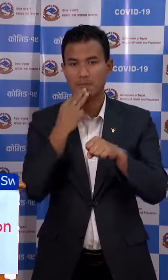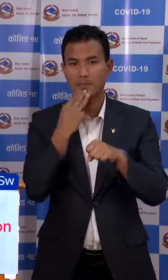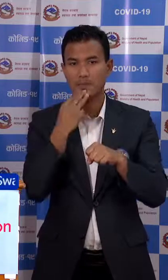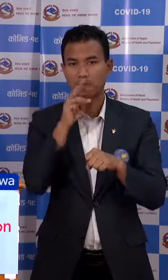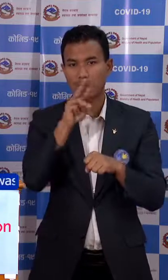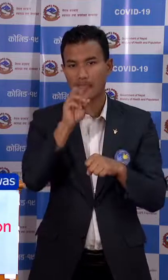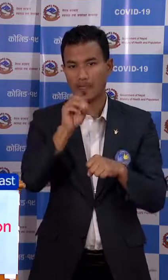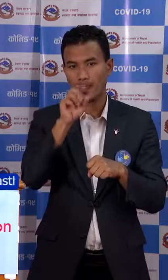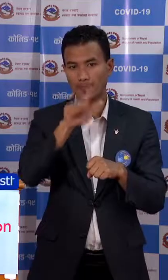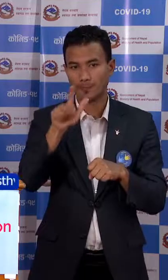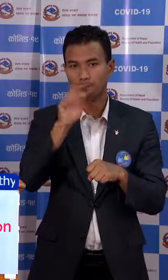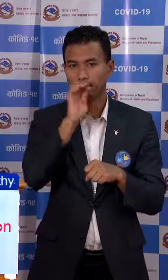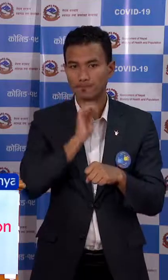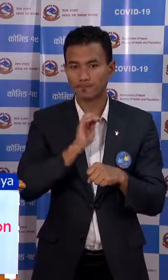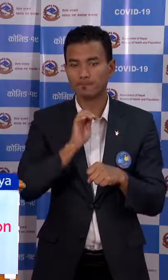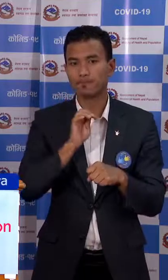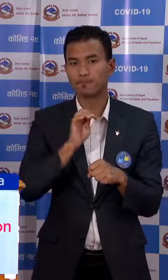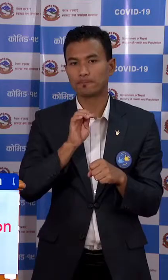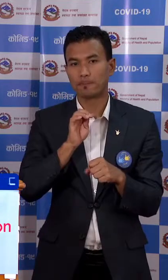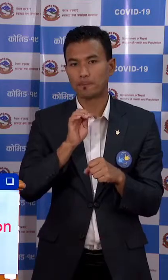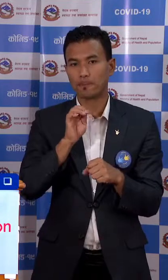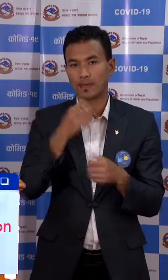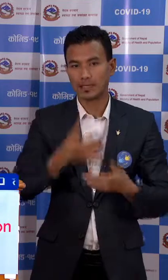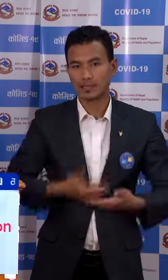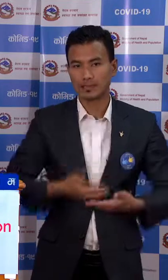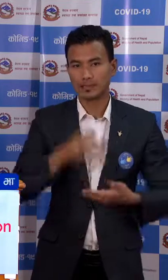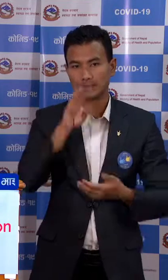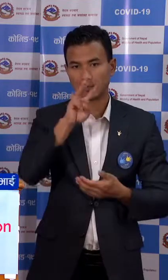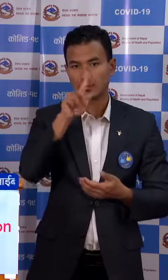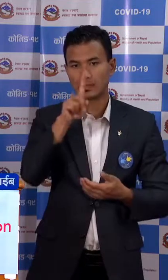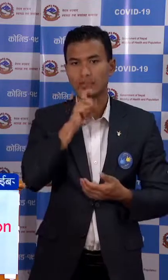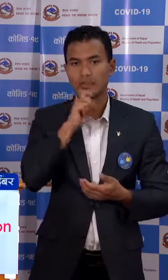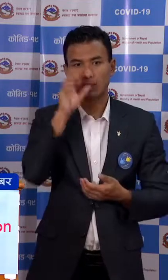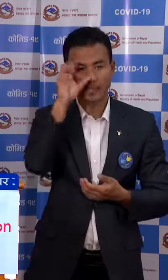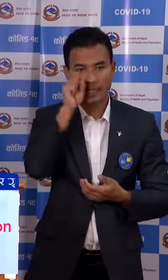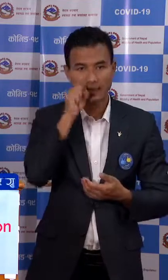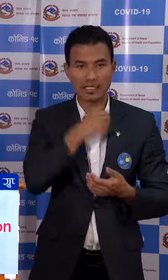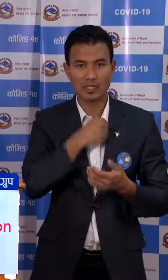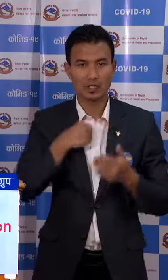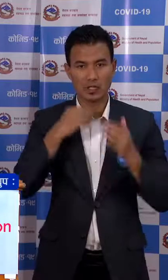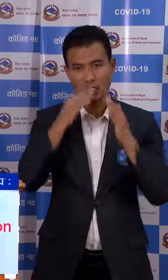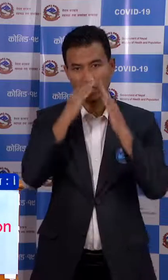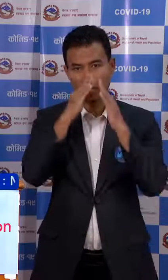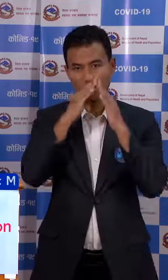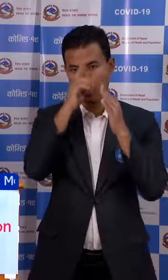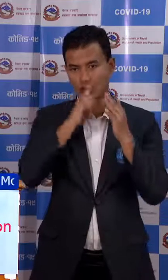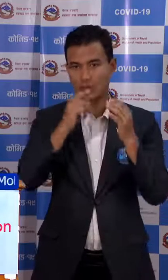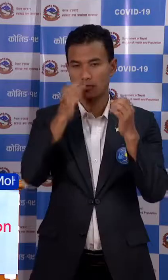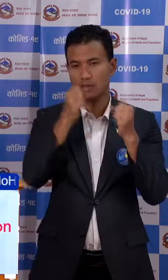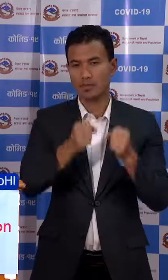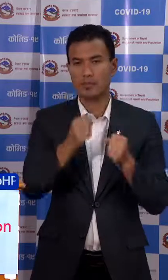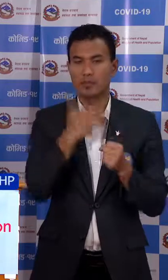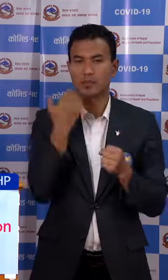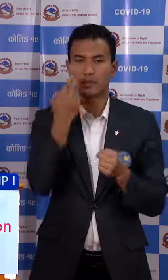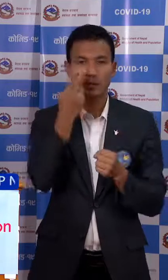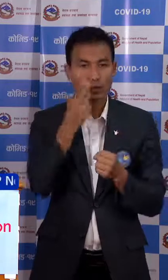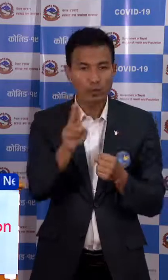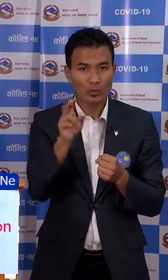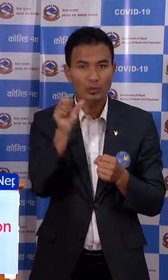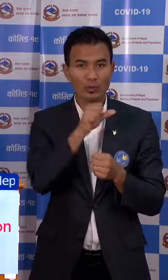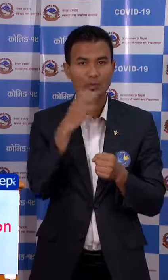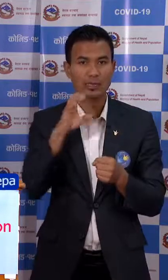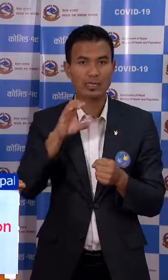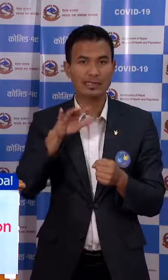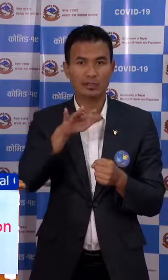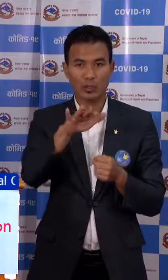मिती दुएजार सतत्तर जेठ एकतिस गते राती आईसोलेशन मां मिरितुबायको थियो, निजको